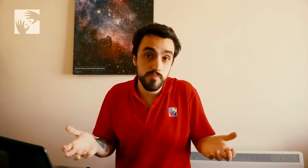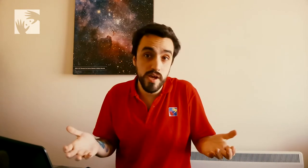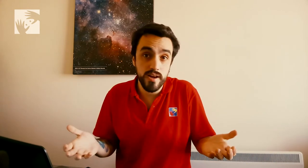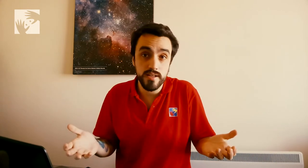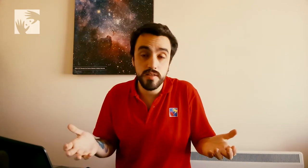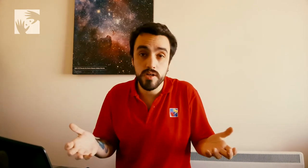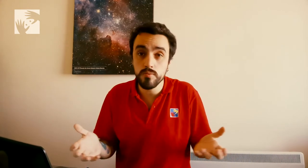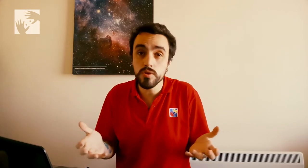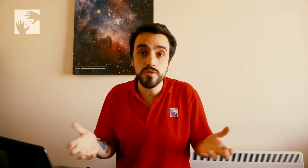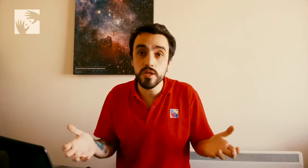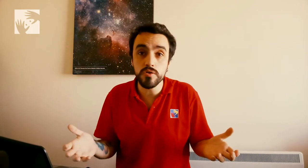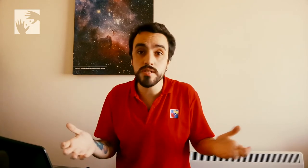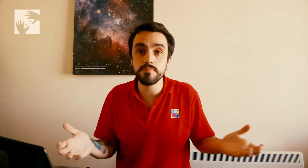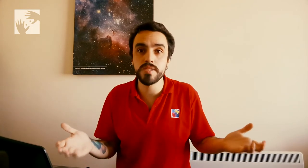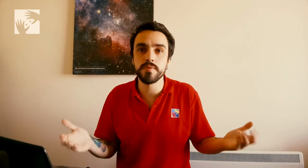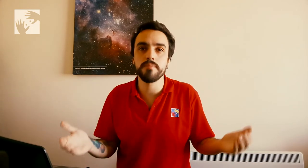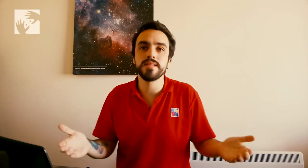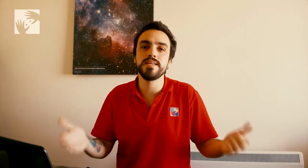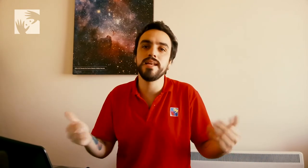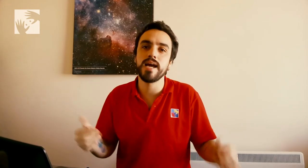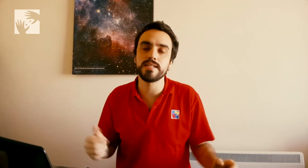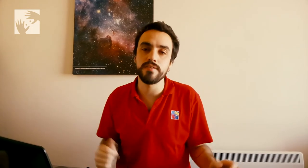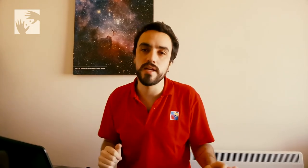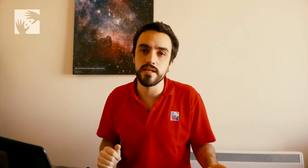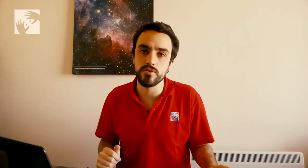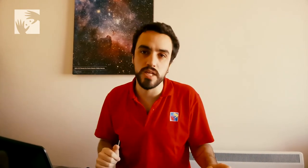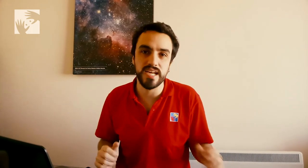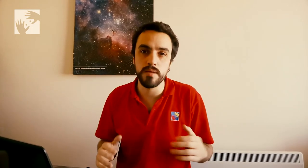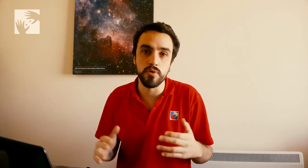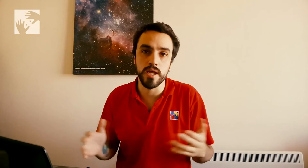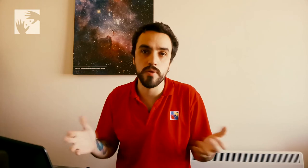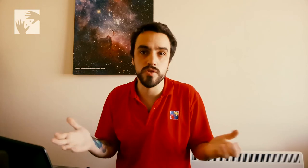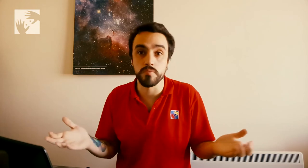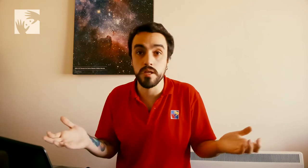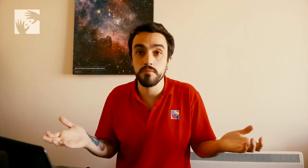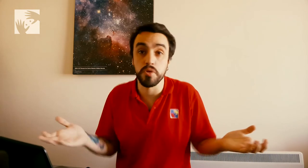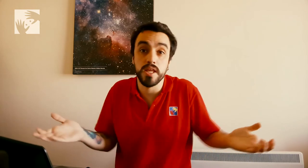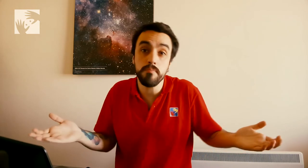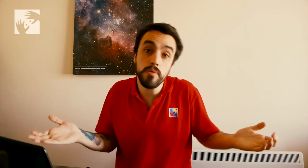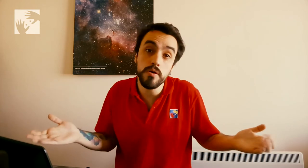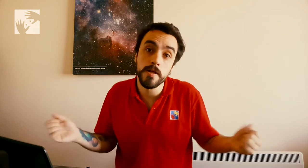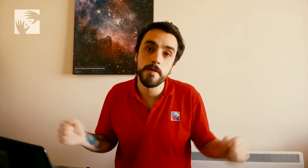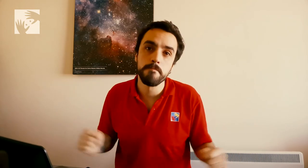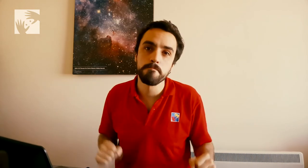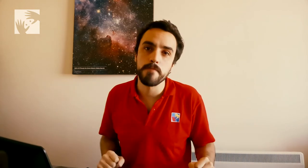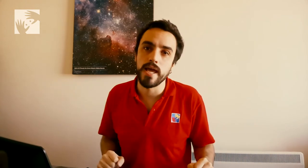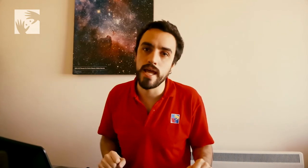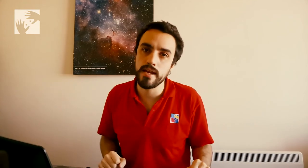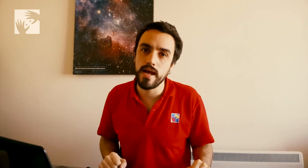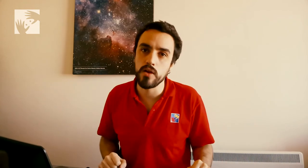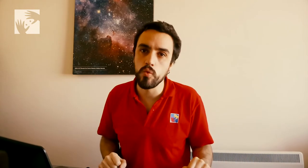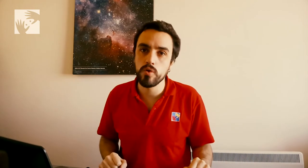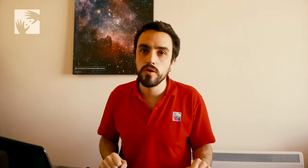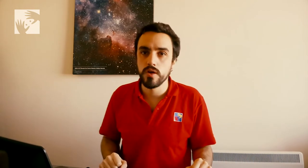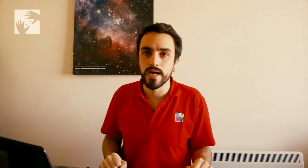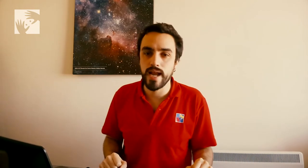puede reactivar? Un montón de cosas, principalmente la actividad tectónica que podríamos resumir, por ejemplo, en algún gran